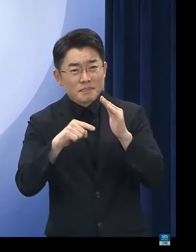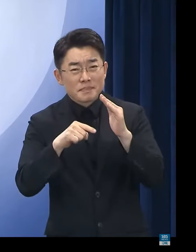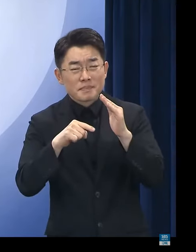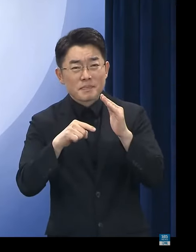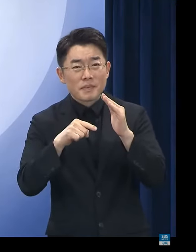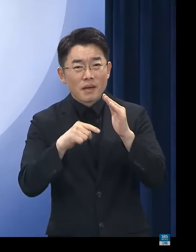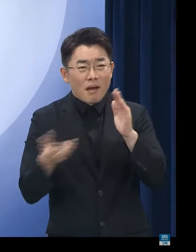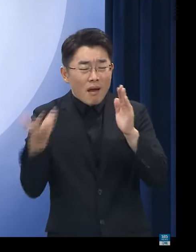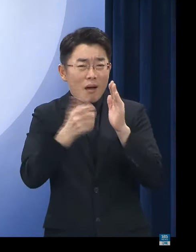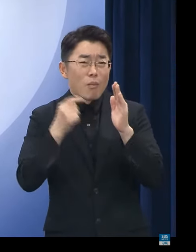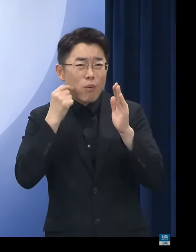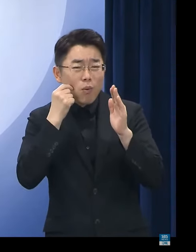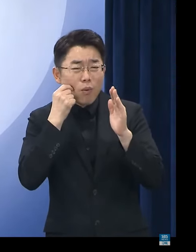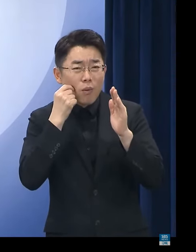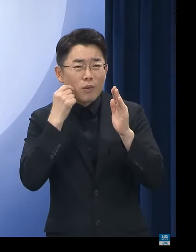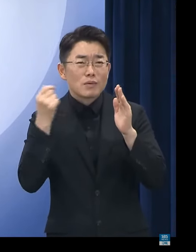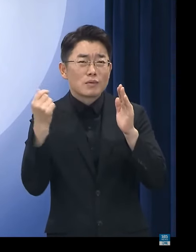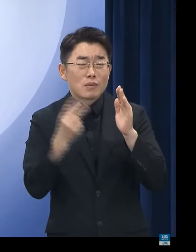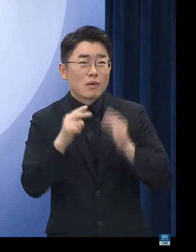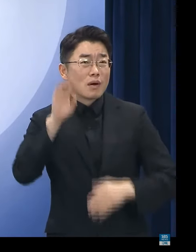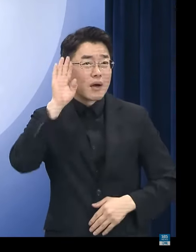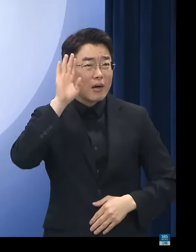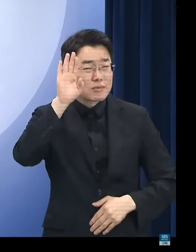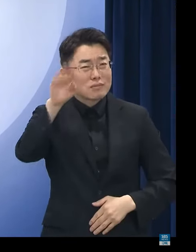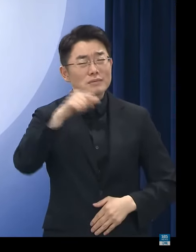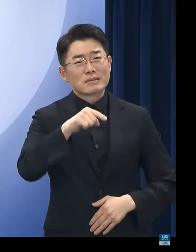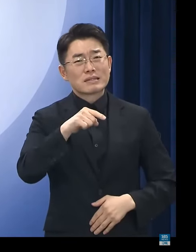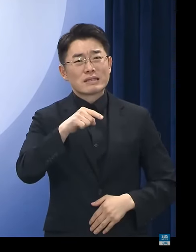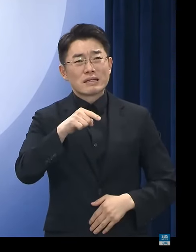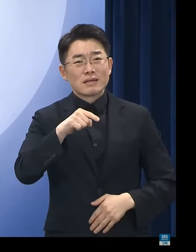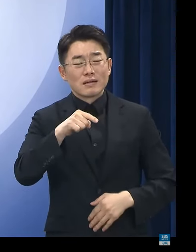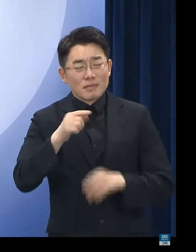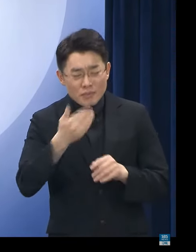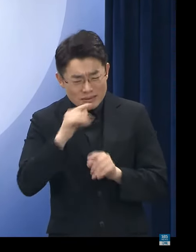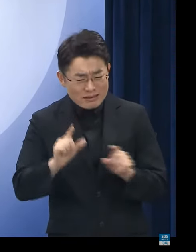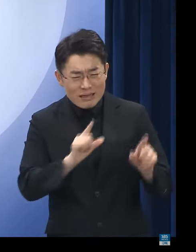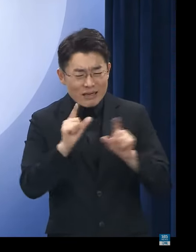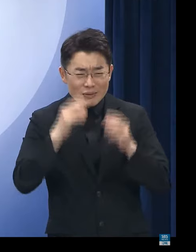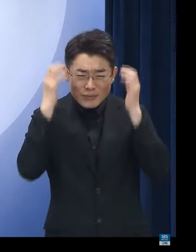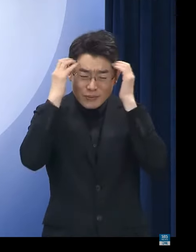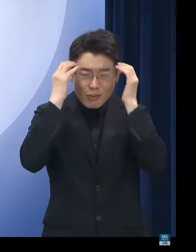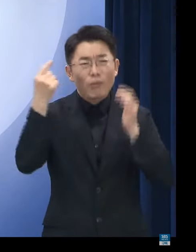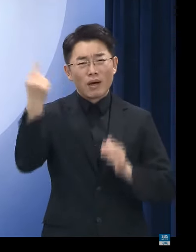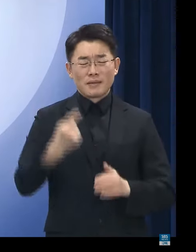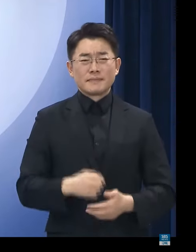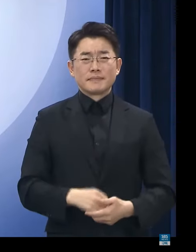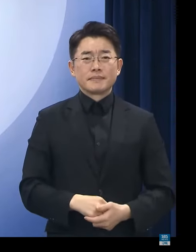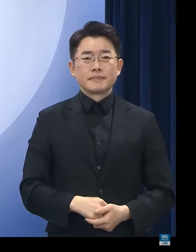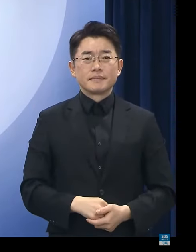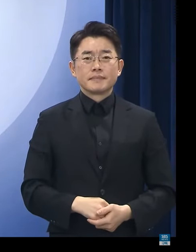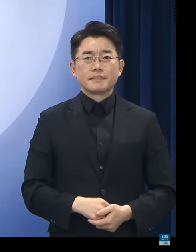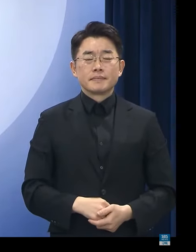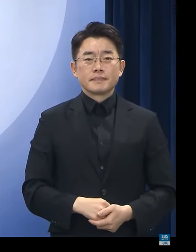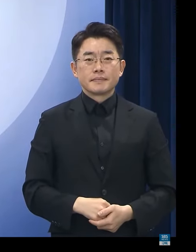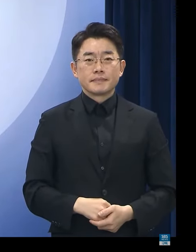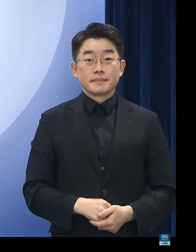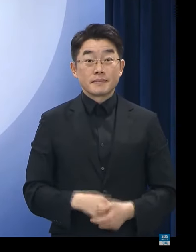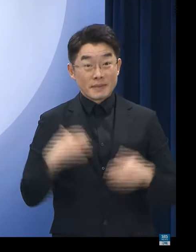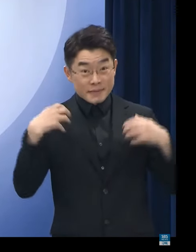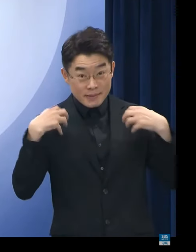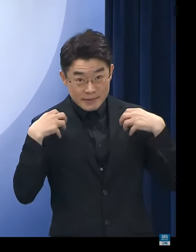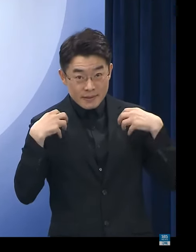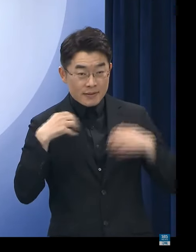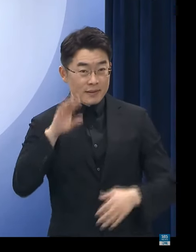미래를 향한 희망을 빼앗는 악질적인 민생 범죄입니다. 정부는